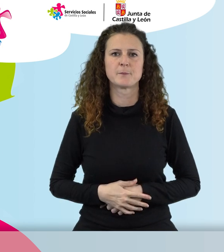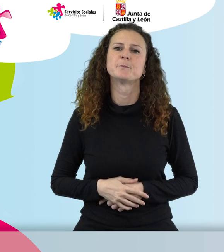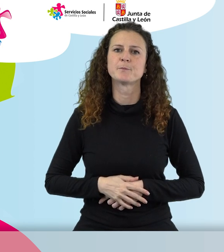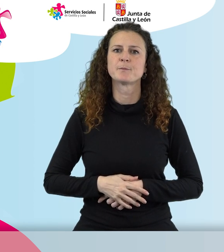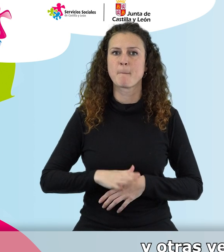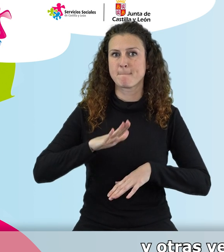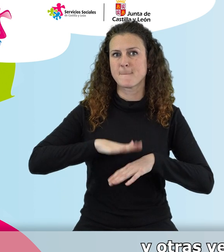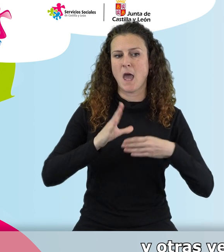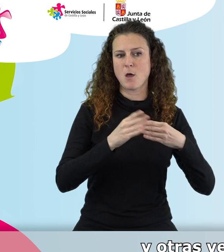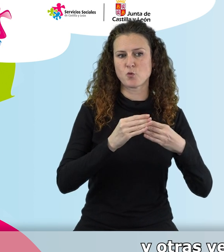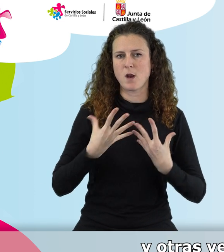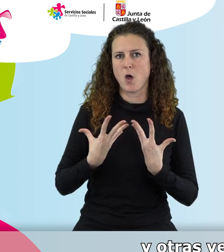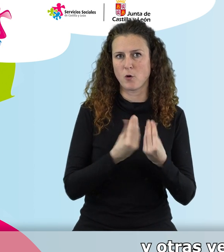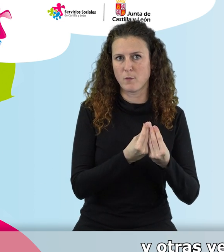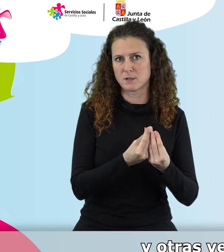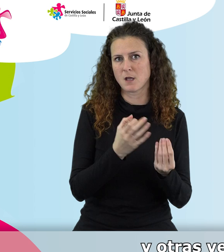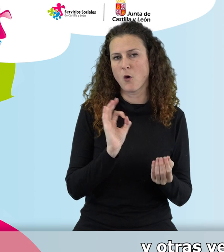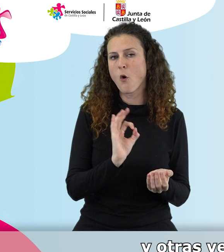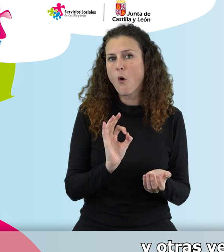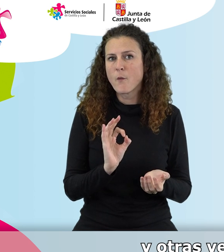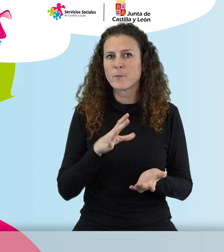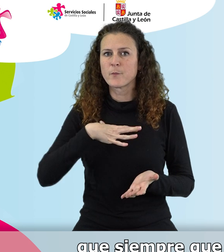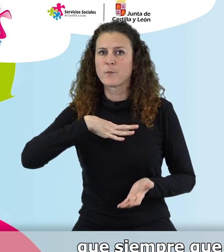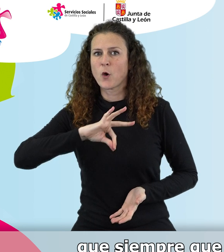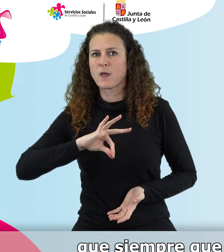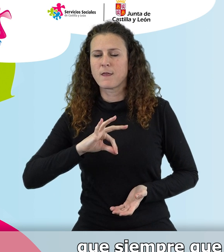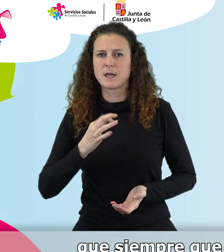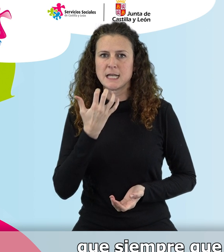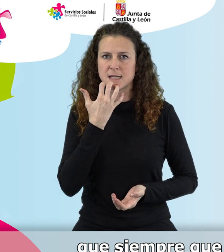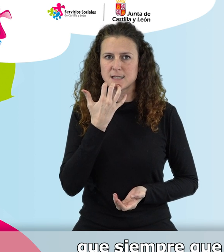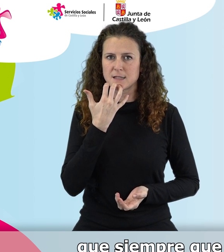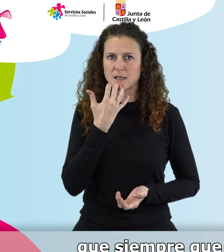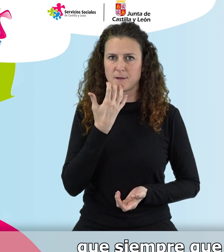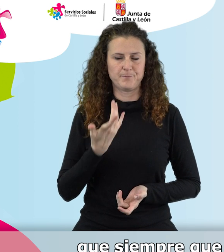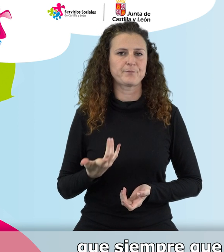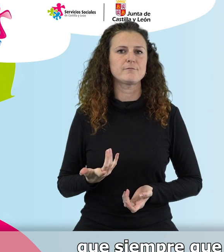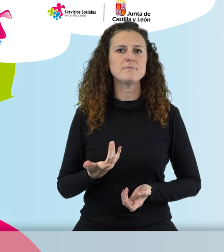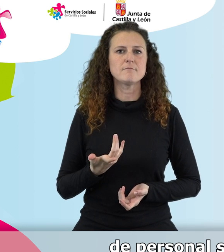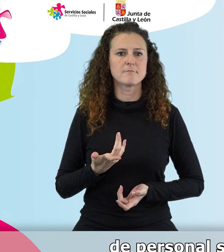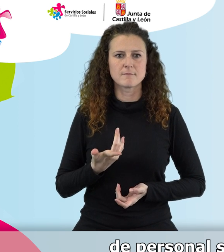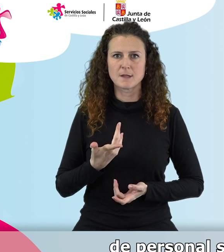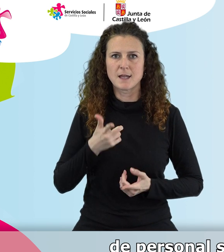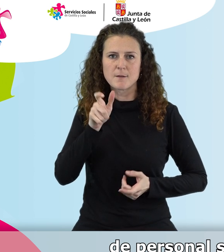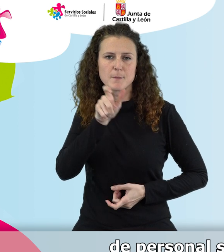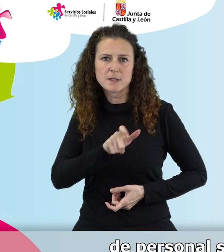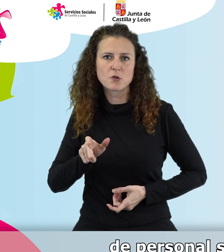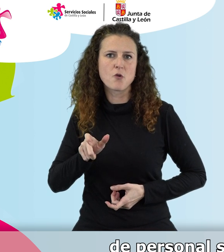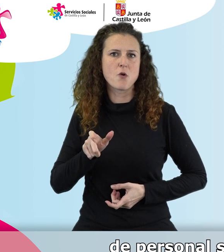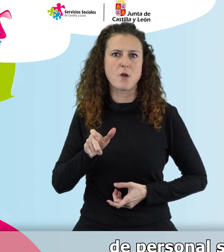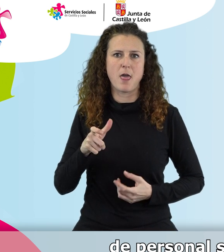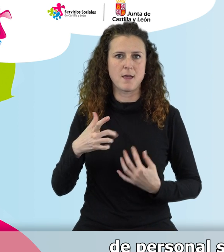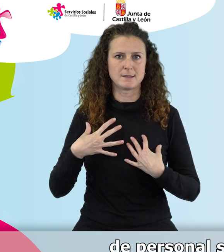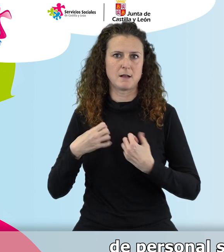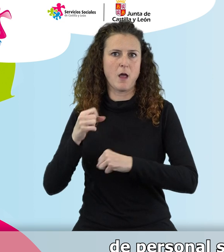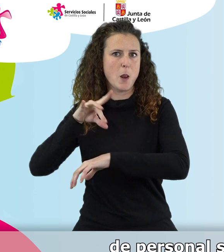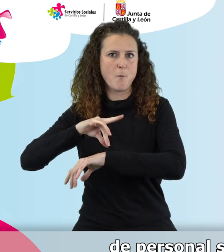usuario, y otras veces, en este caso hay que resaltar que siempre que se requiera la intervención inmediata de personal sanitario, lo que